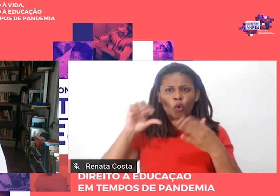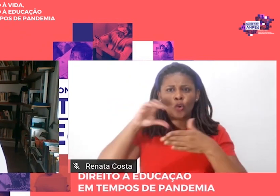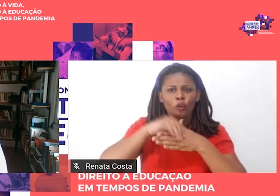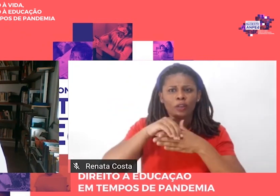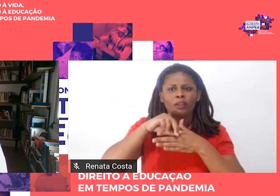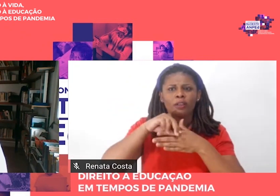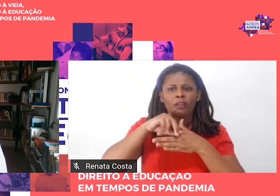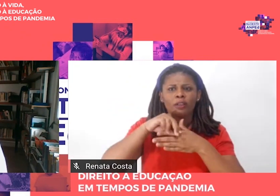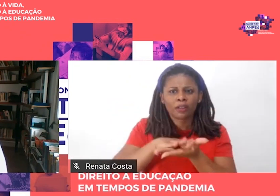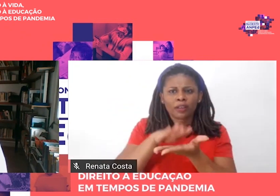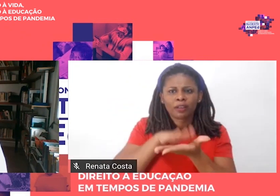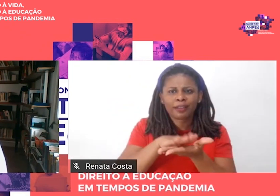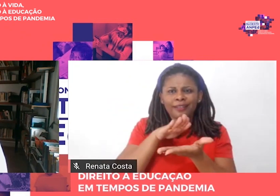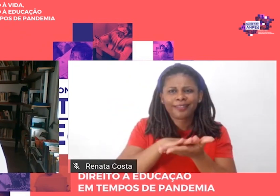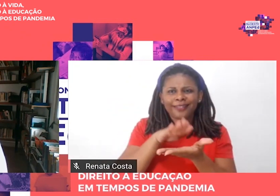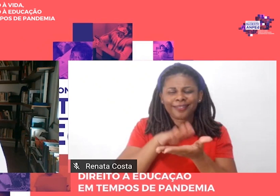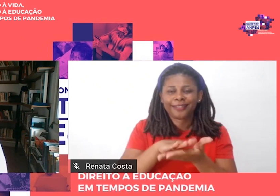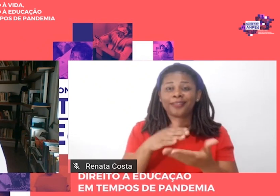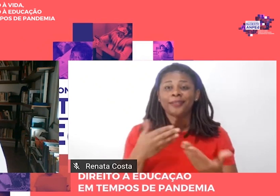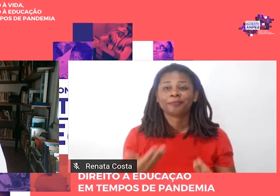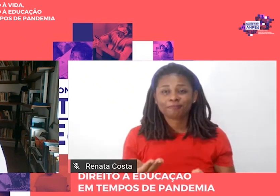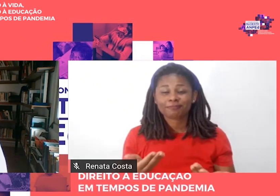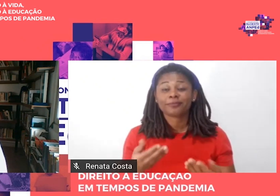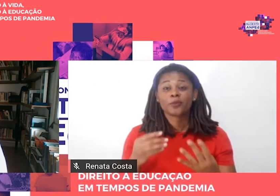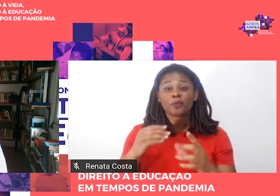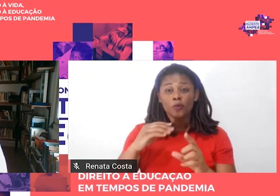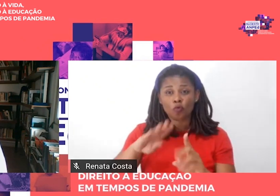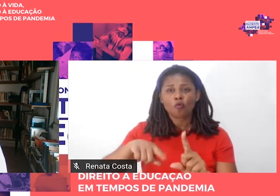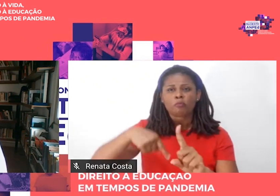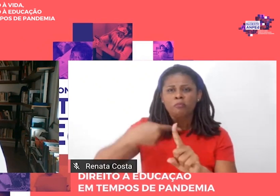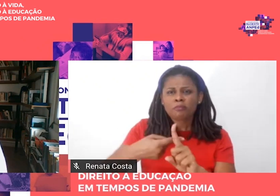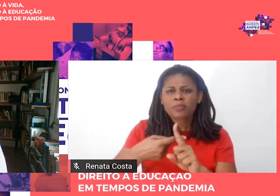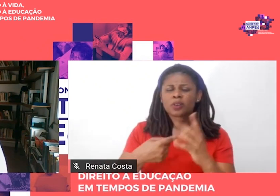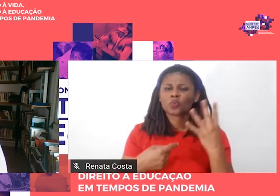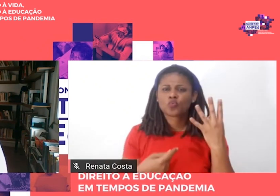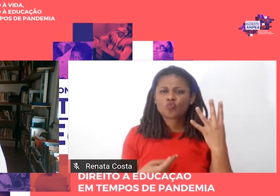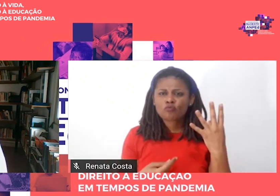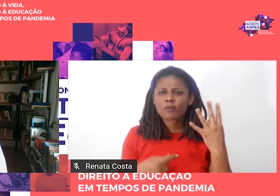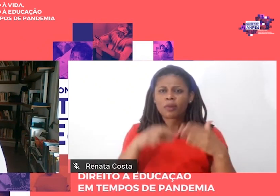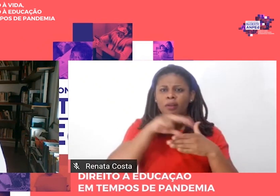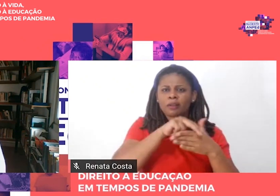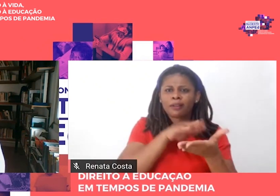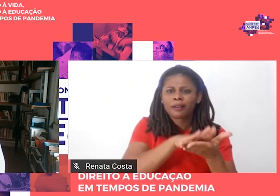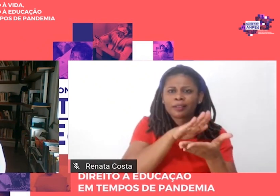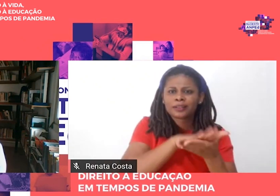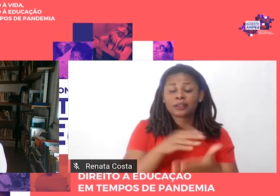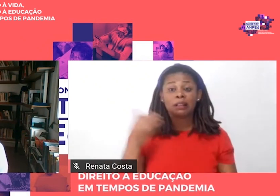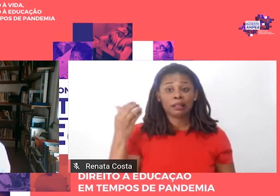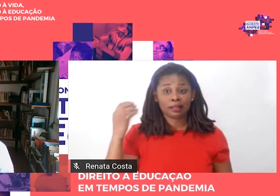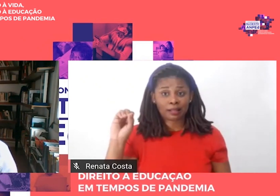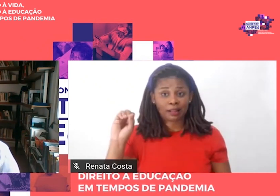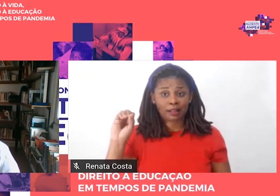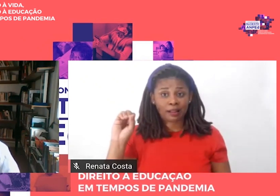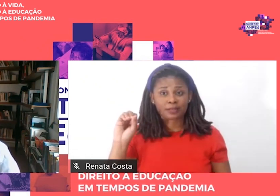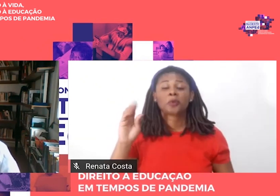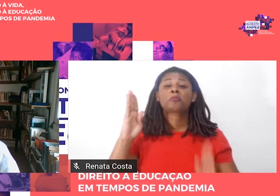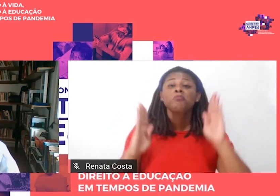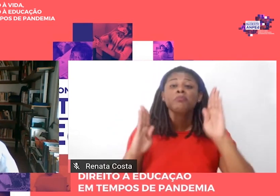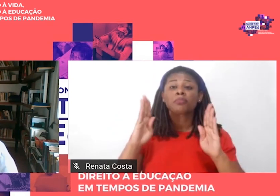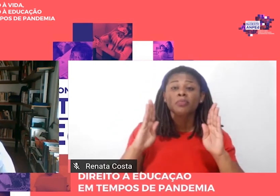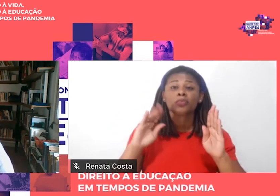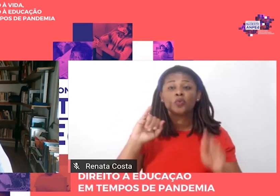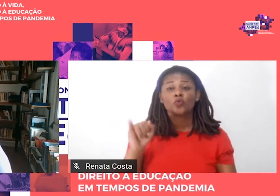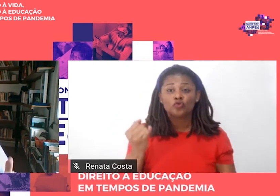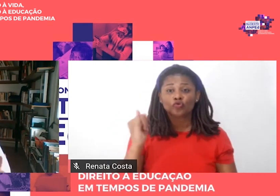Portanto, mais quatro edições. Aí, a décima edição saiu em janeiro de 86. Agora,